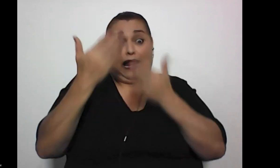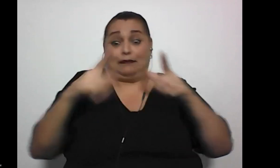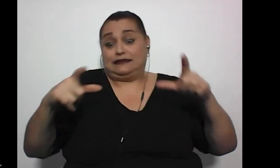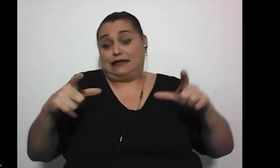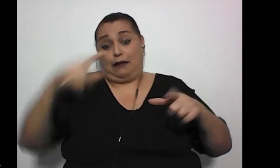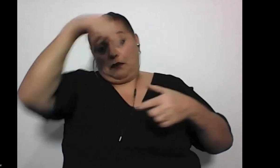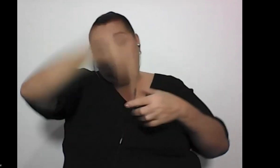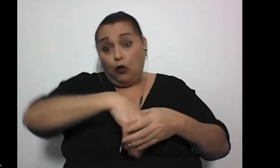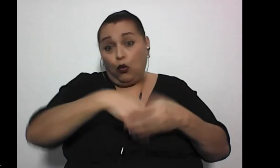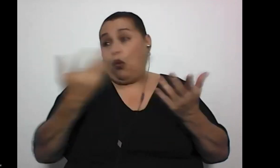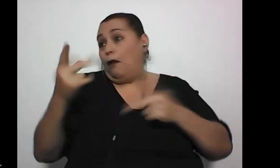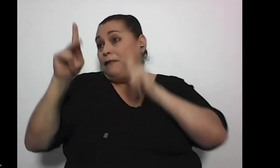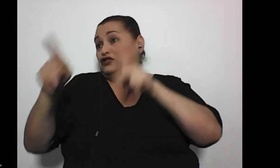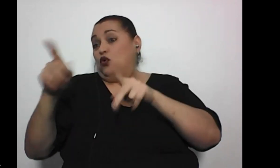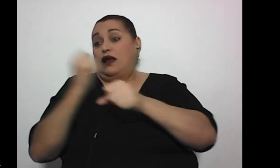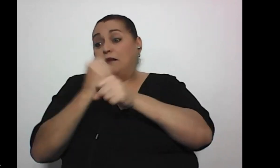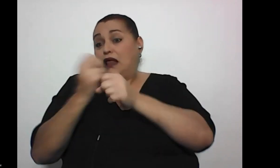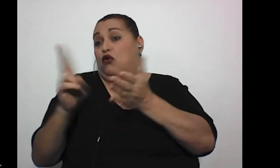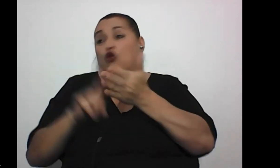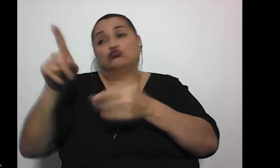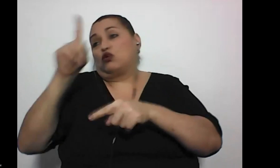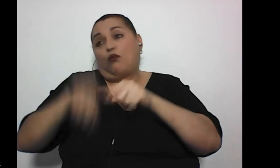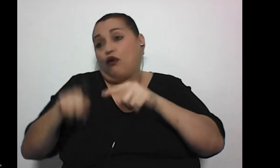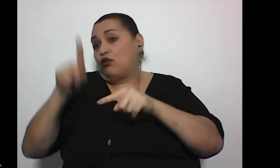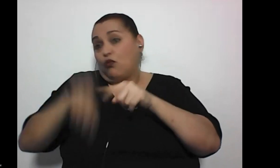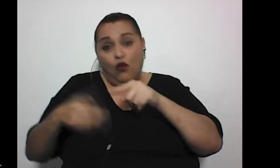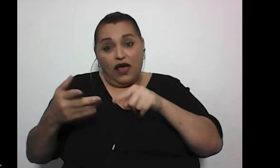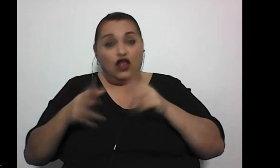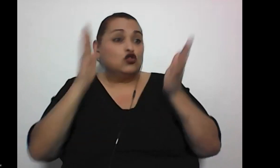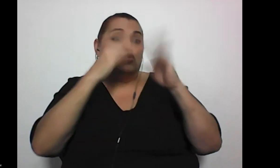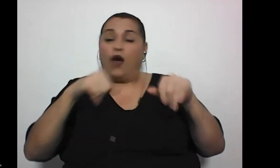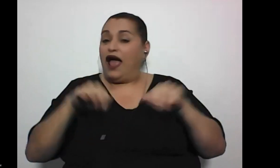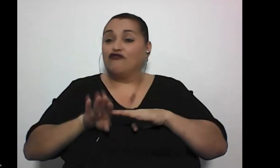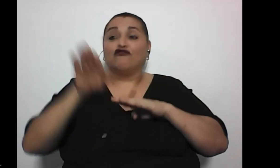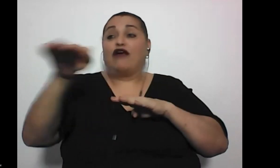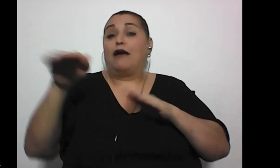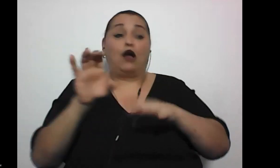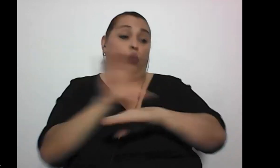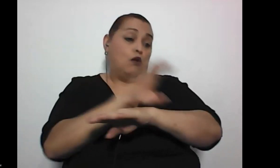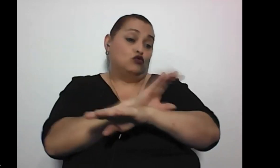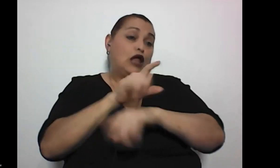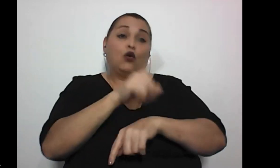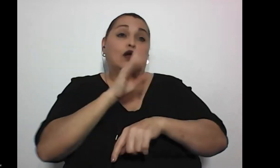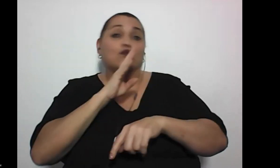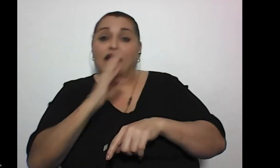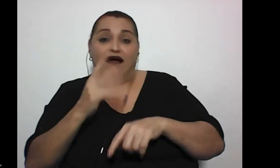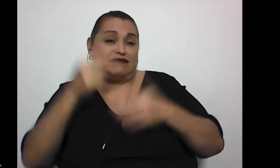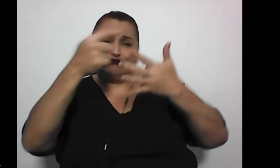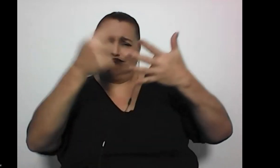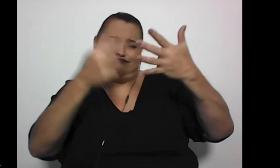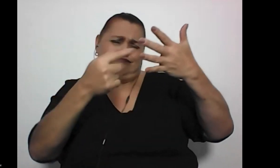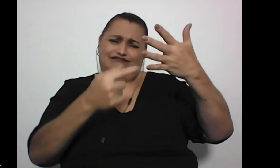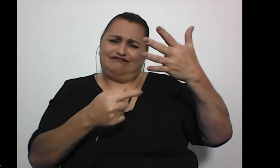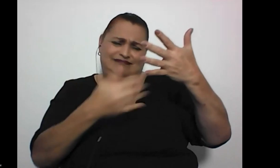en ese empleador que te dice no porque no podés, no porque no hay rampas, no porque la computadora no tiene, no habla, ¿verdad? Es